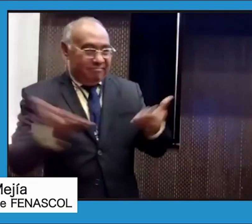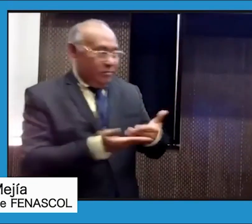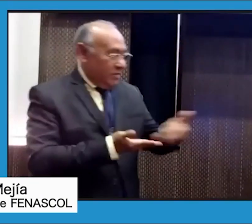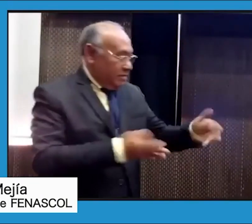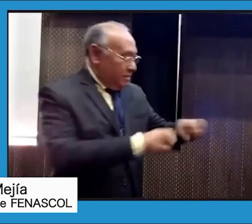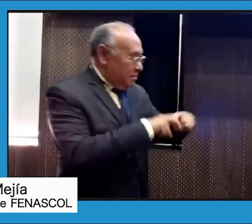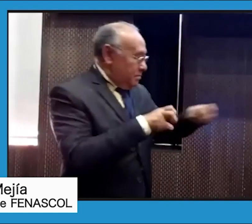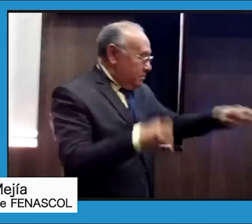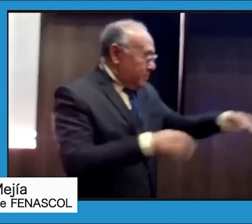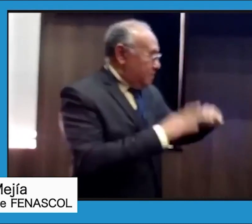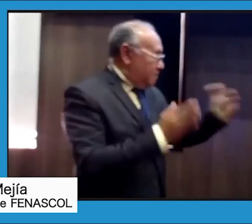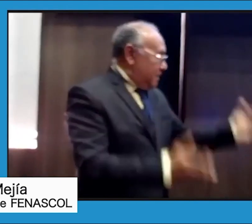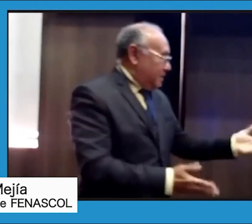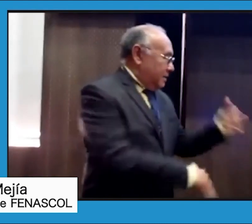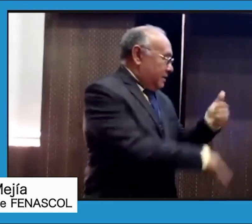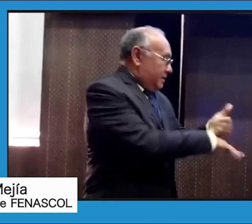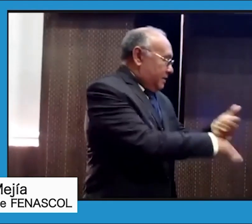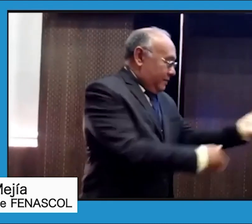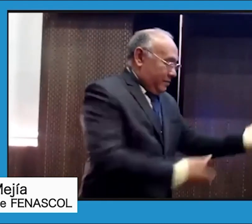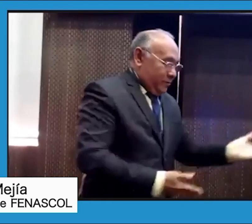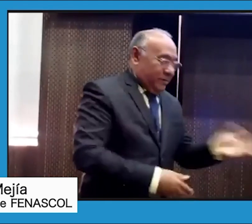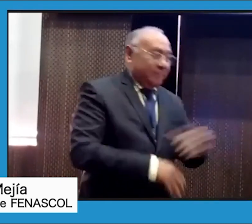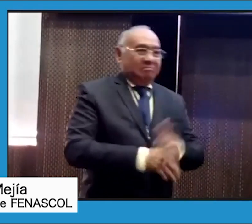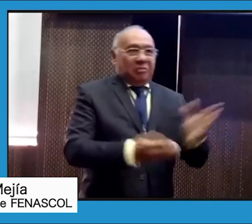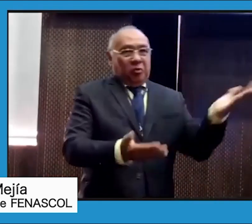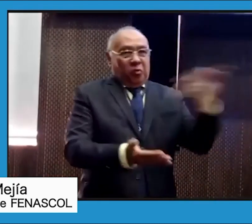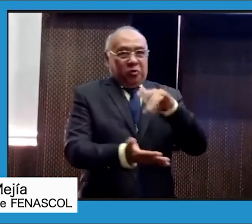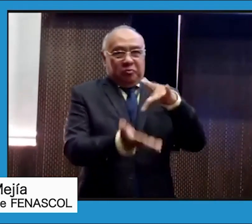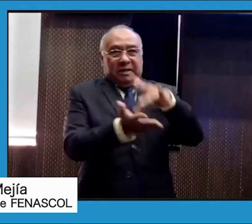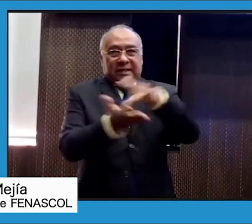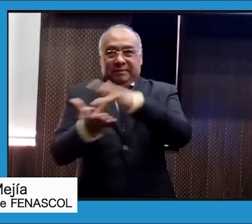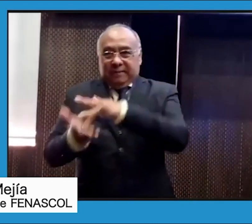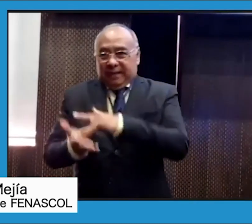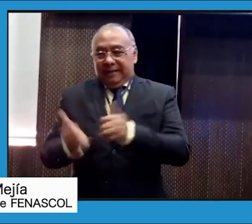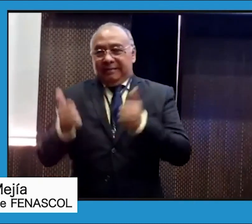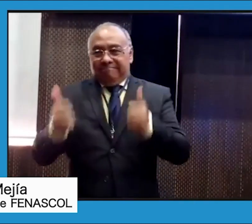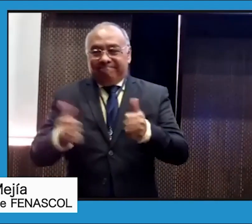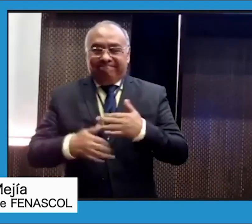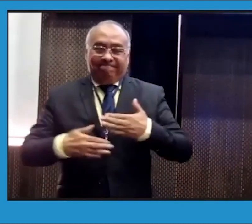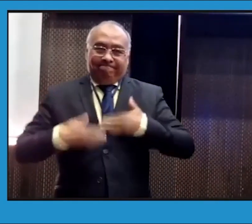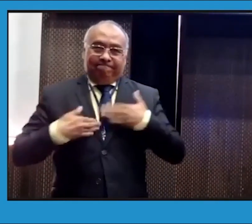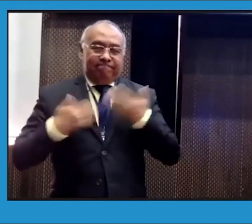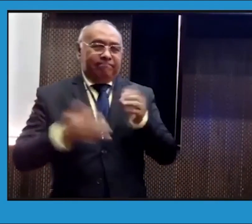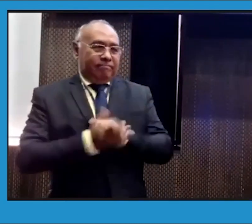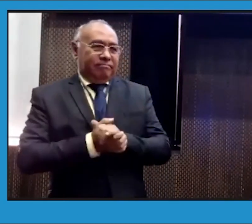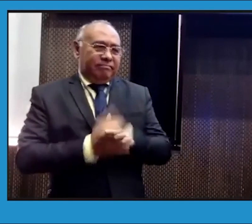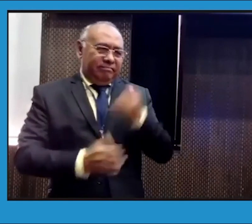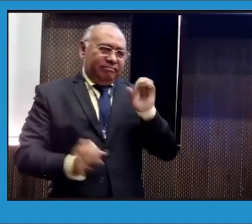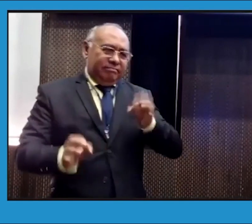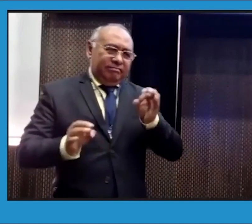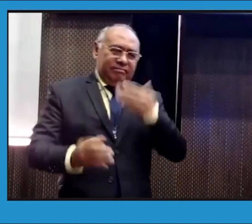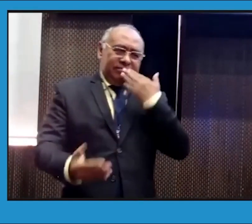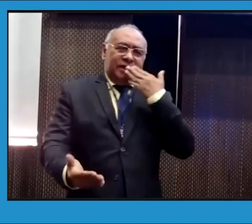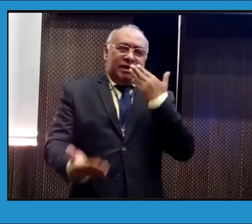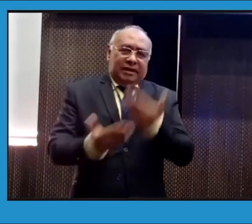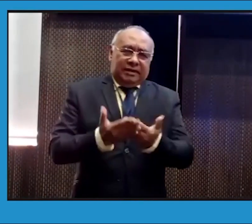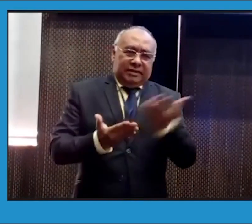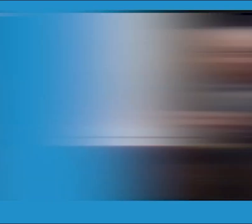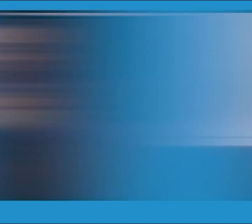también a la mesa principal. Muy buenos días a todos los que están aquí de manera presencial, a todos los participantes. Esta